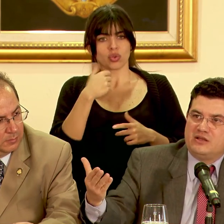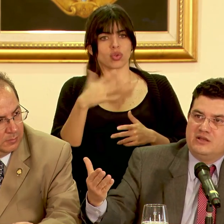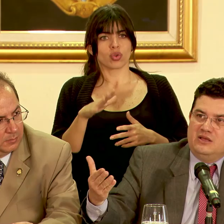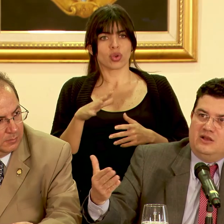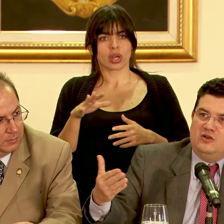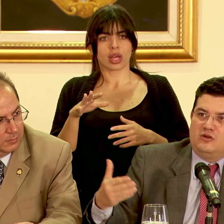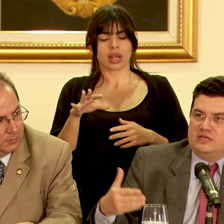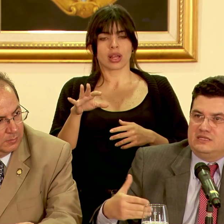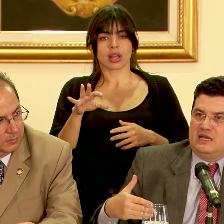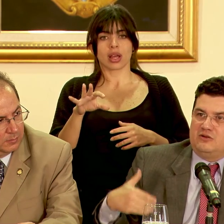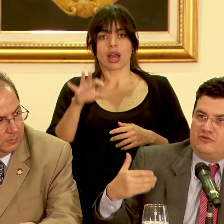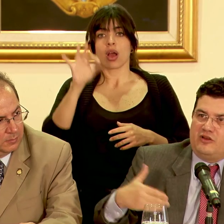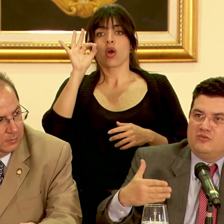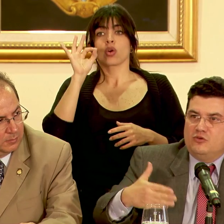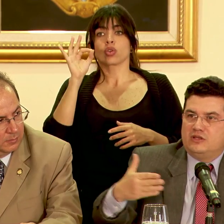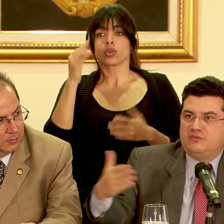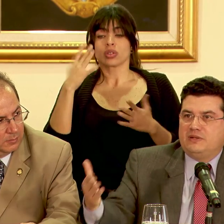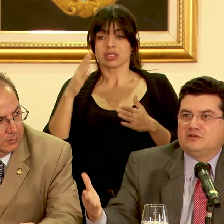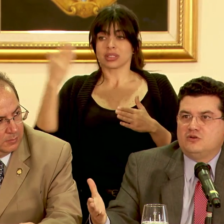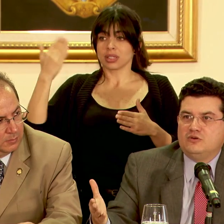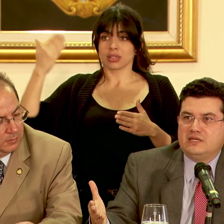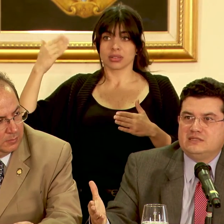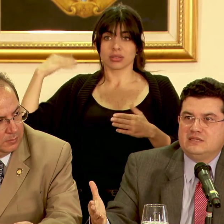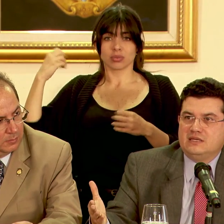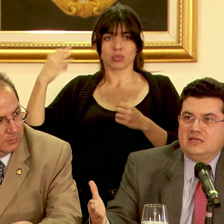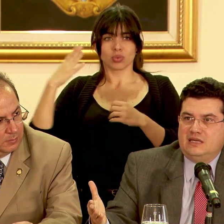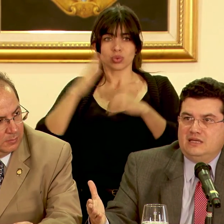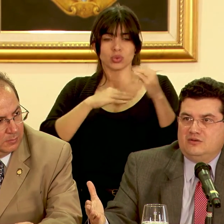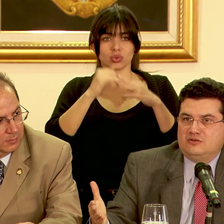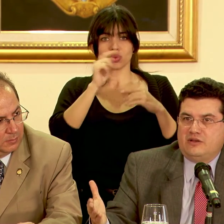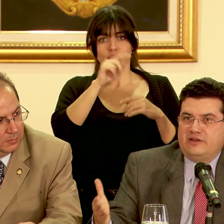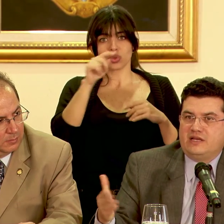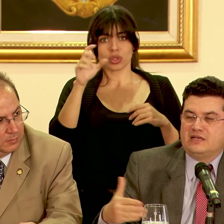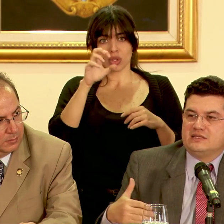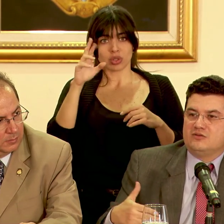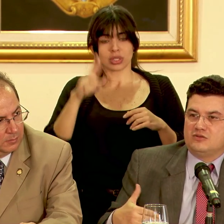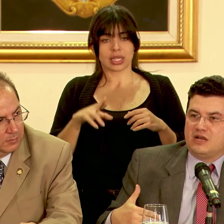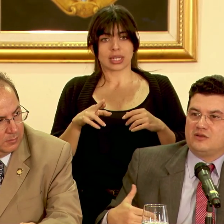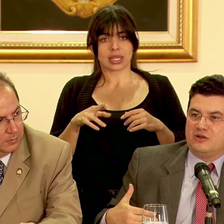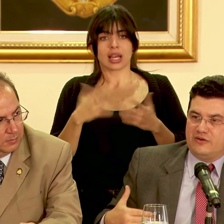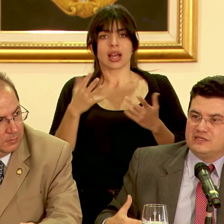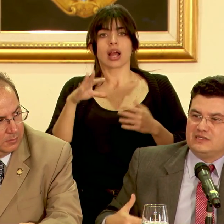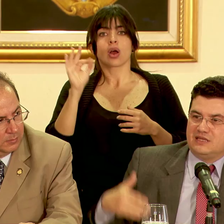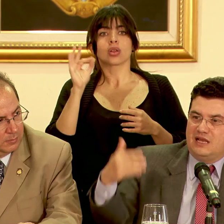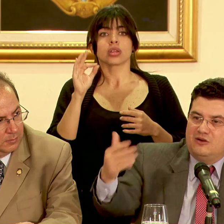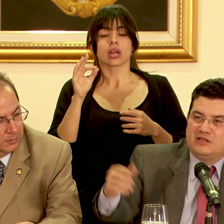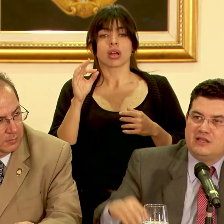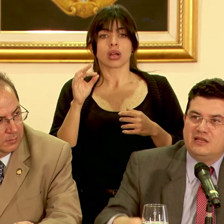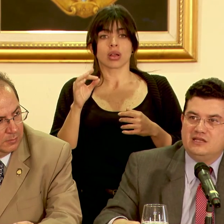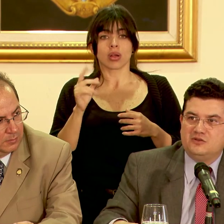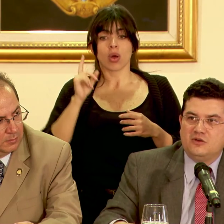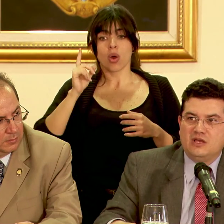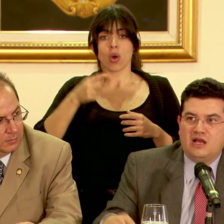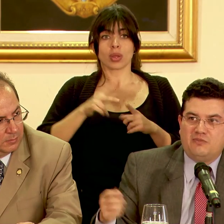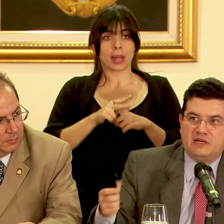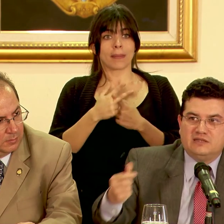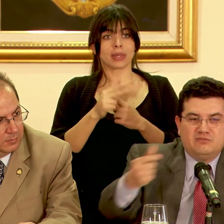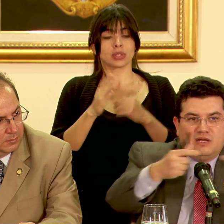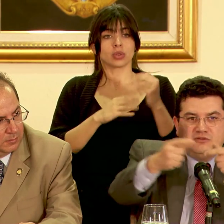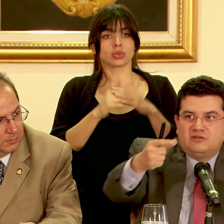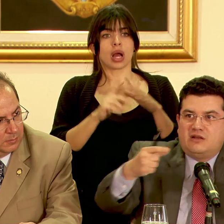encontrar lo que se ha encontrado en múltiples obras en Costa Rica que es encontrar que una vez que se da la orden de inicio